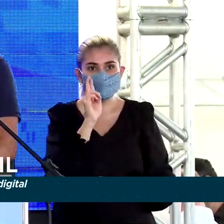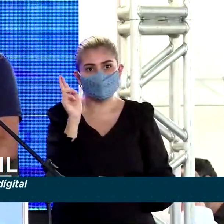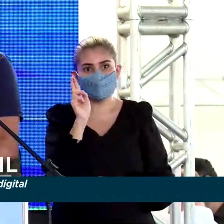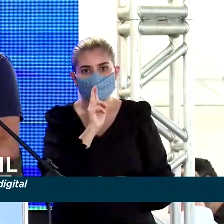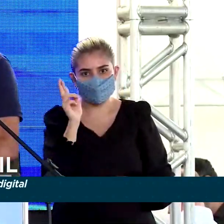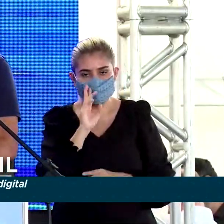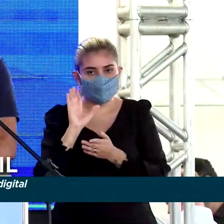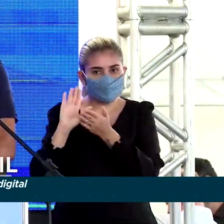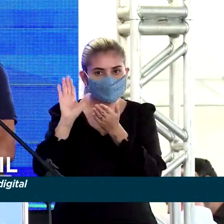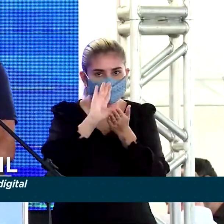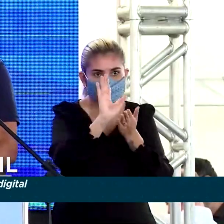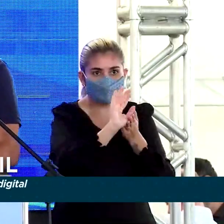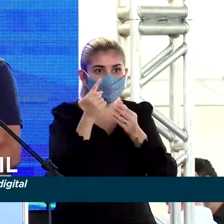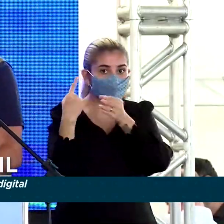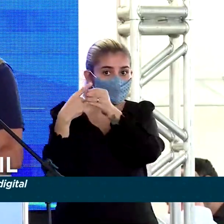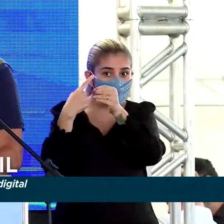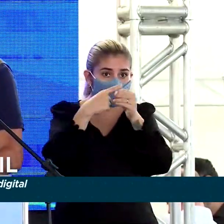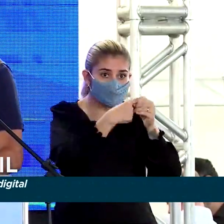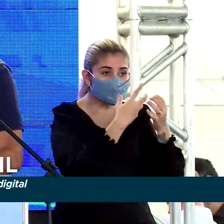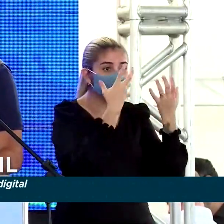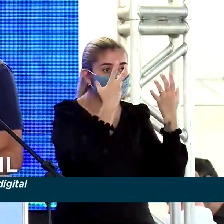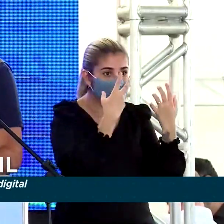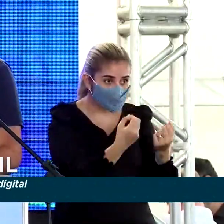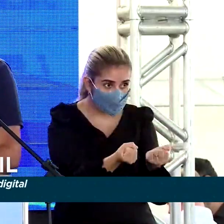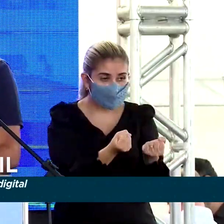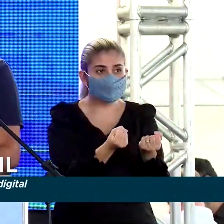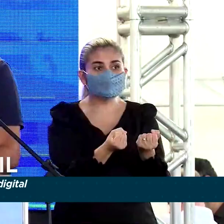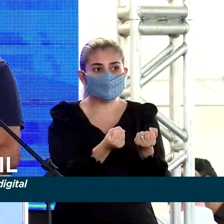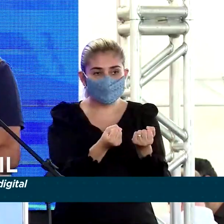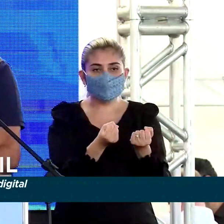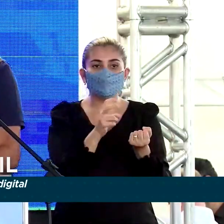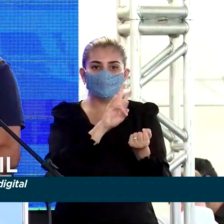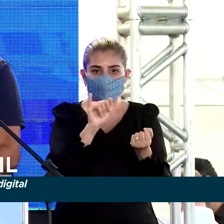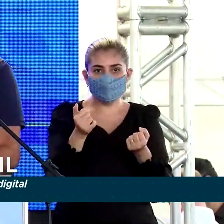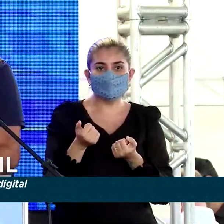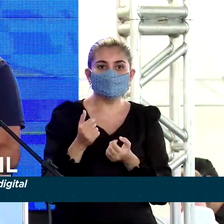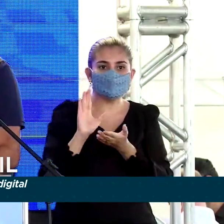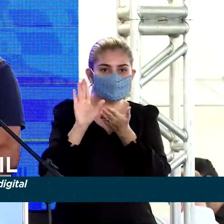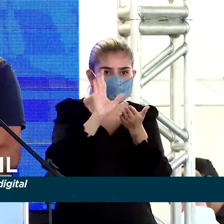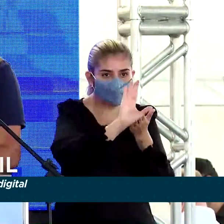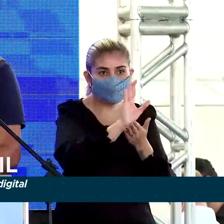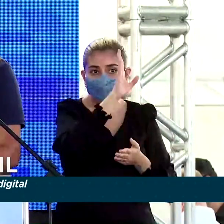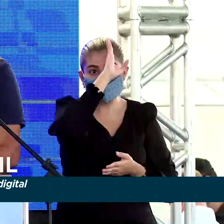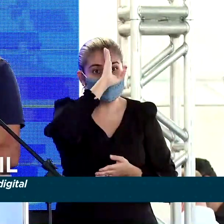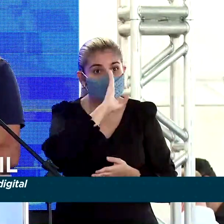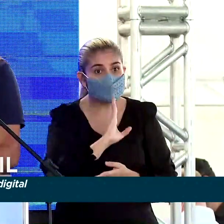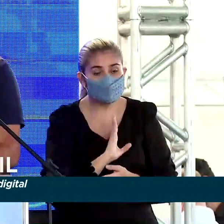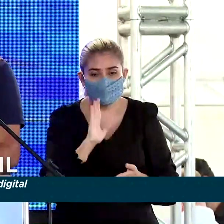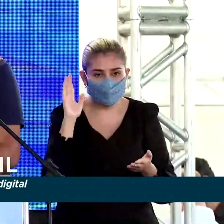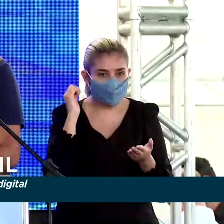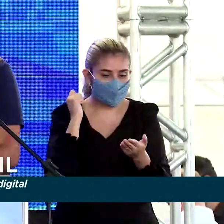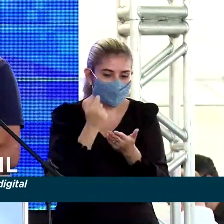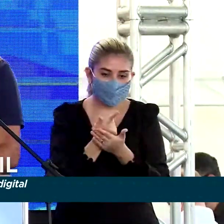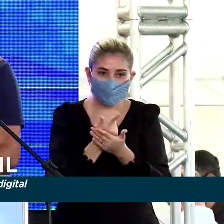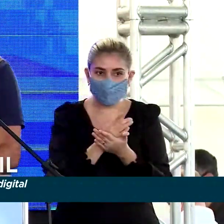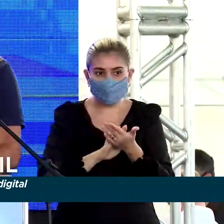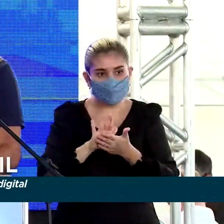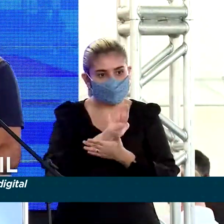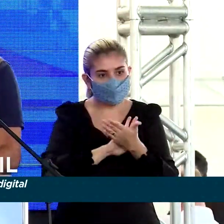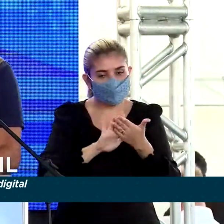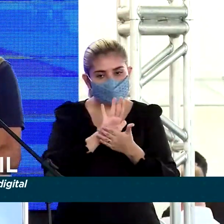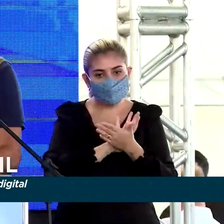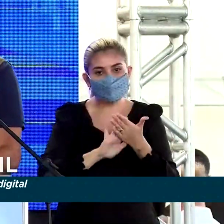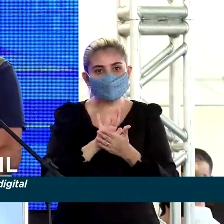E todos os municípios que aderirem, eles vão receber gratuitamente a TV digital, a torre de TV,